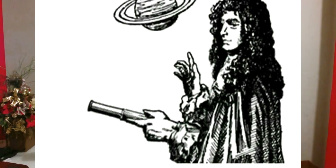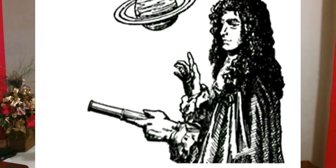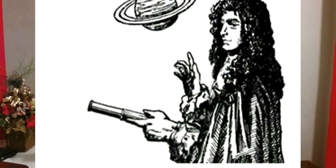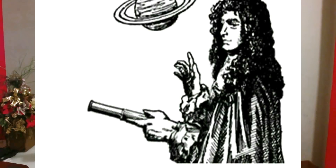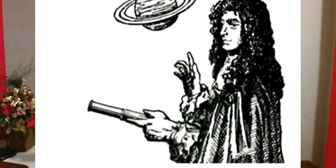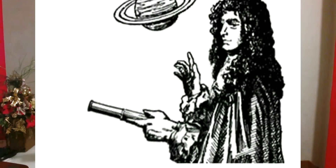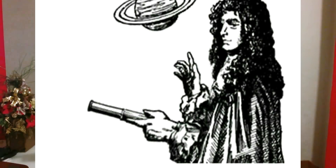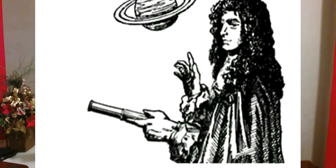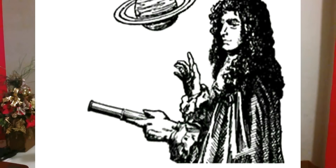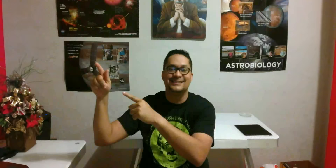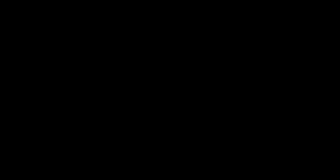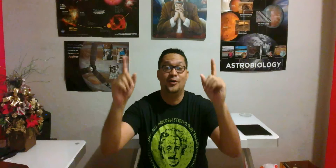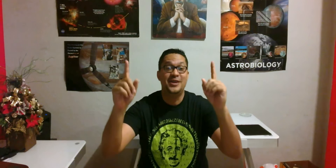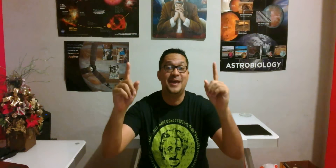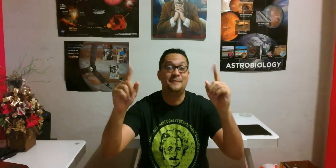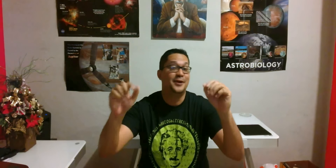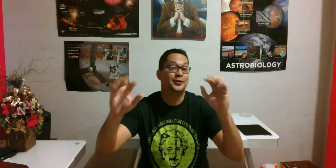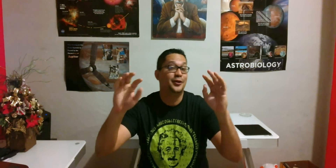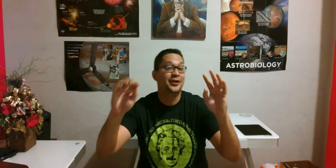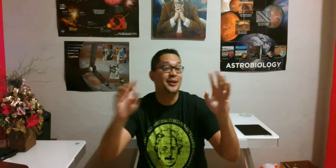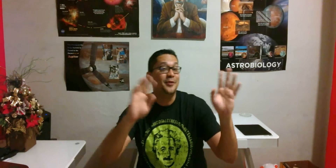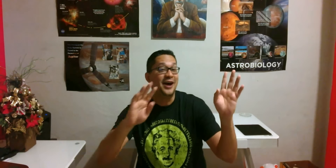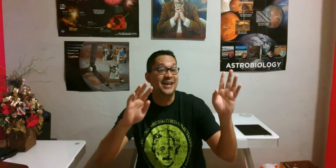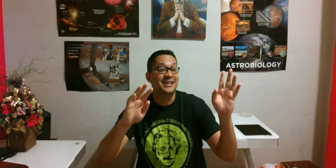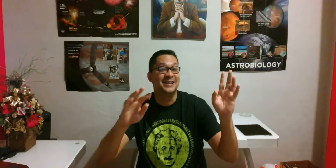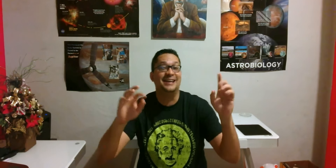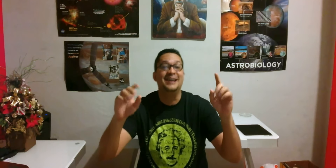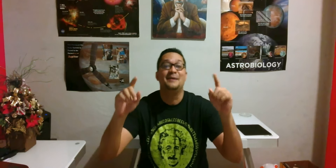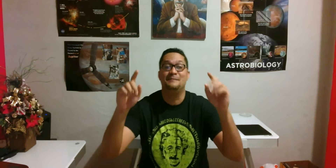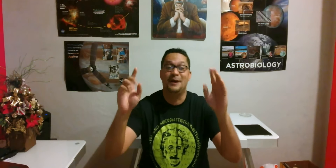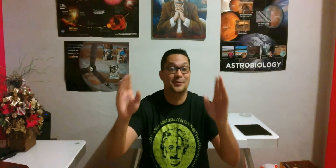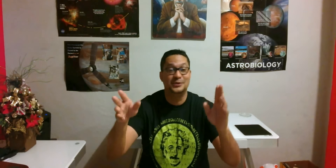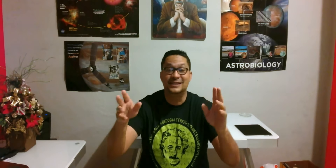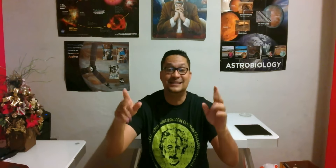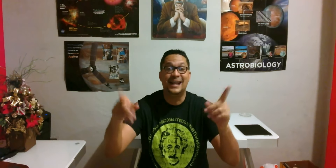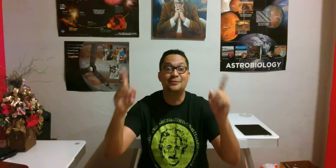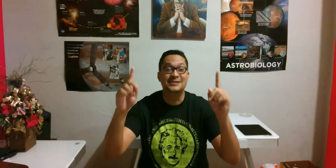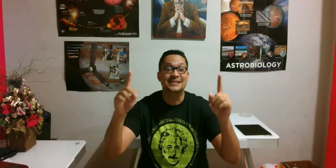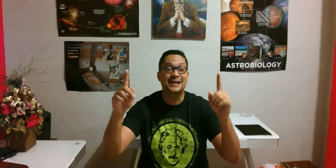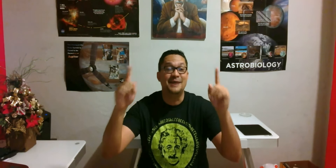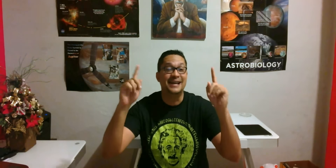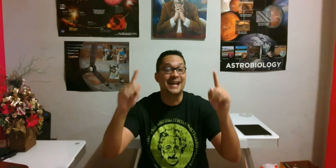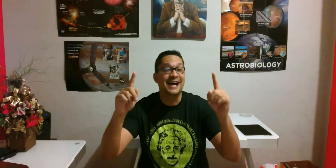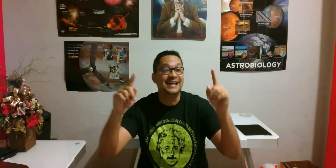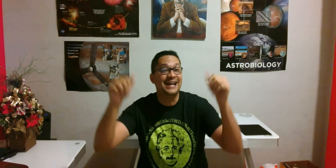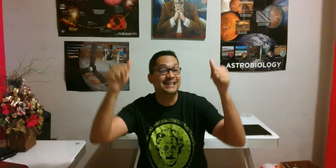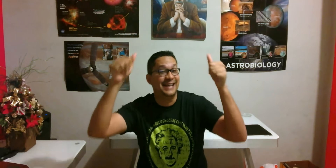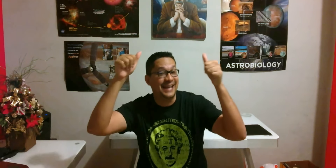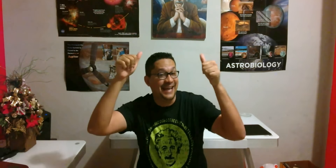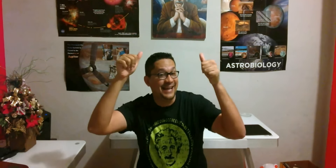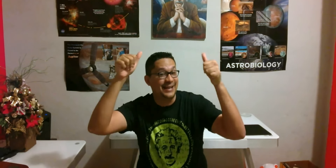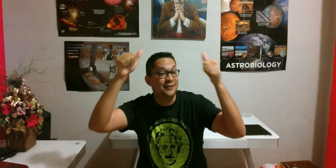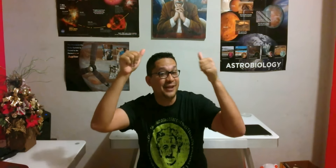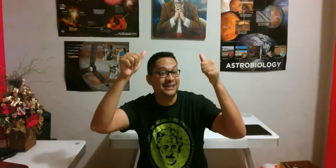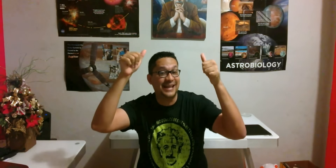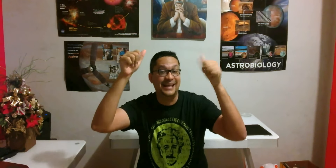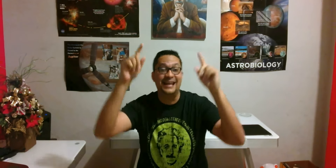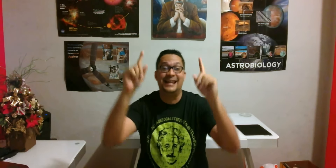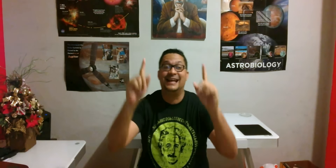Cassini. Oye, pero no nos quedemos ahí. Vamos a utilizar la física imaginaria del jefe que está ahí, la